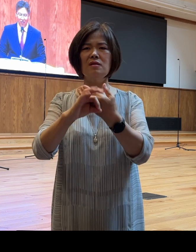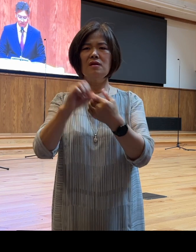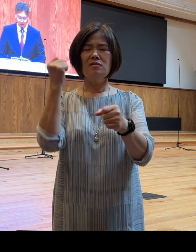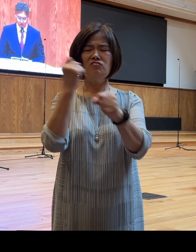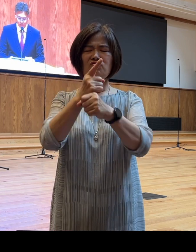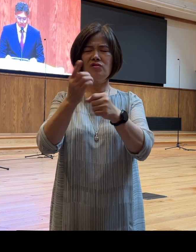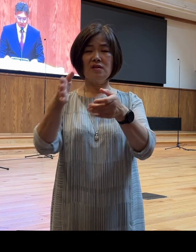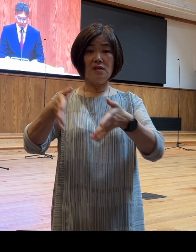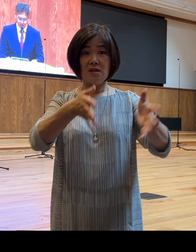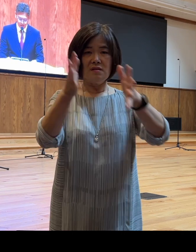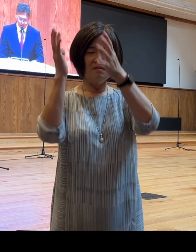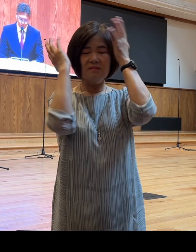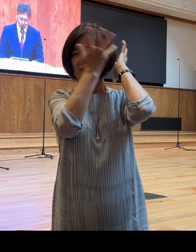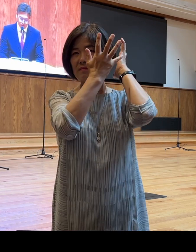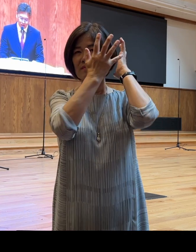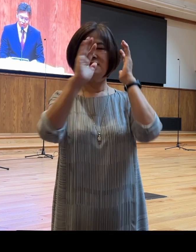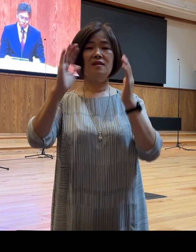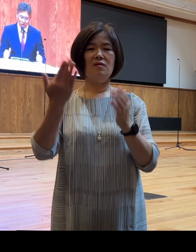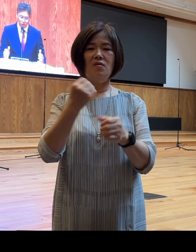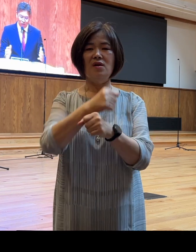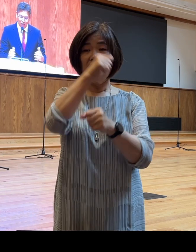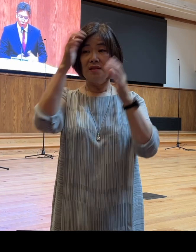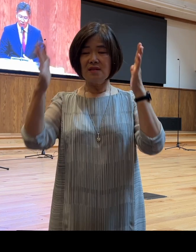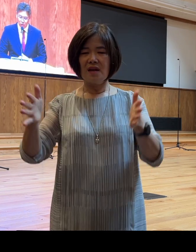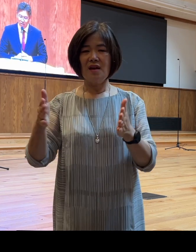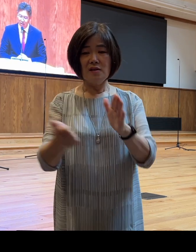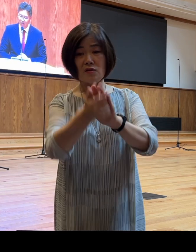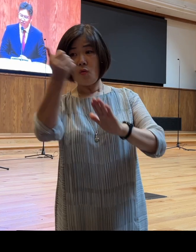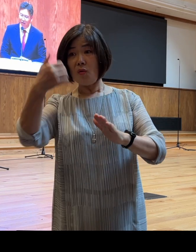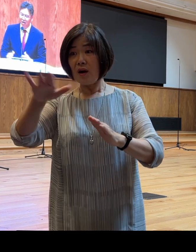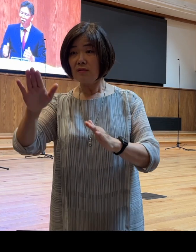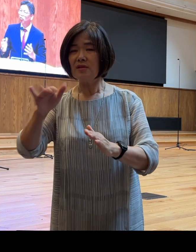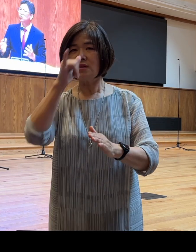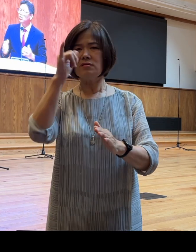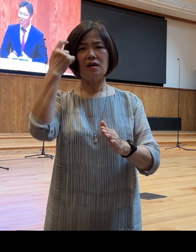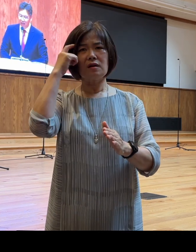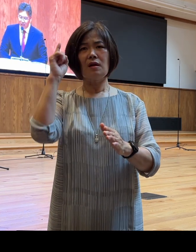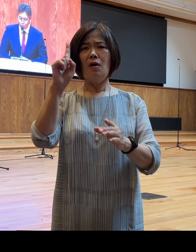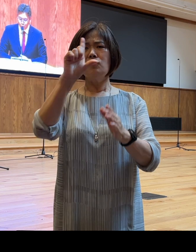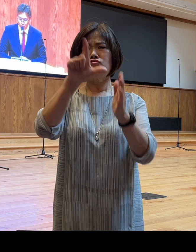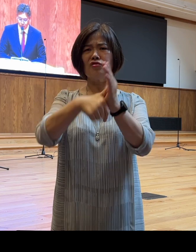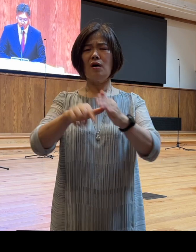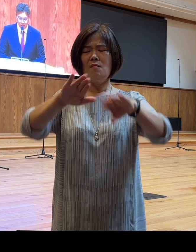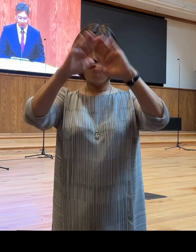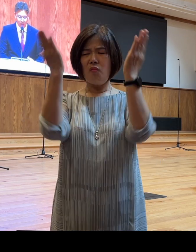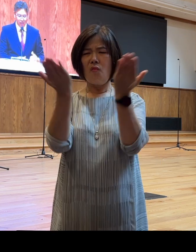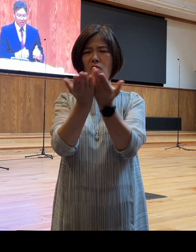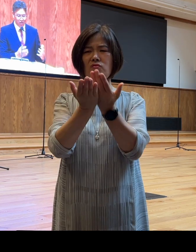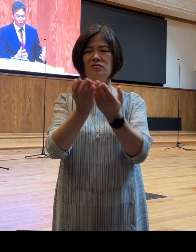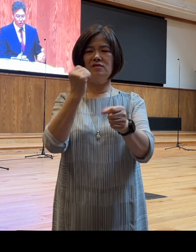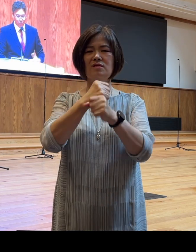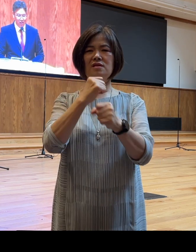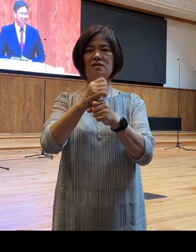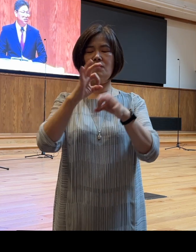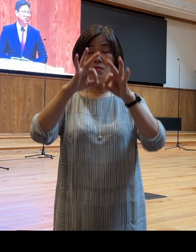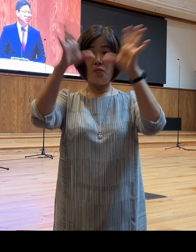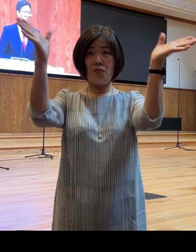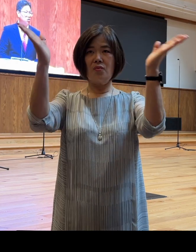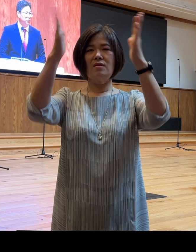잃어버립니다 또 인생의 성공가도를 달리고 있다고 생각했는데 어느 순간 내가 잃은 모든 것들이 신기루처럼 사라지는 경험을 하는